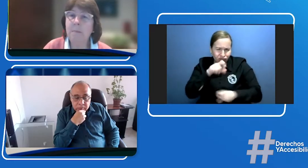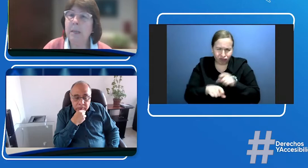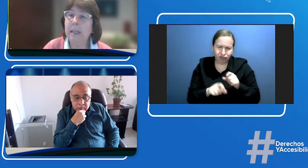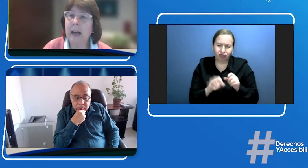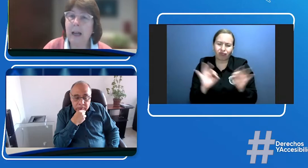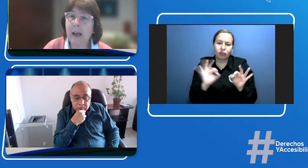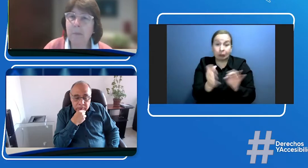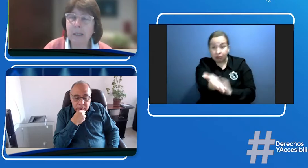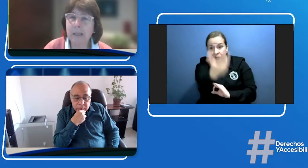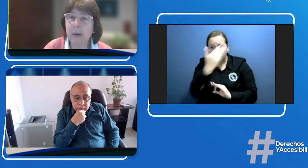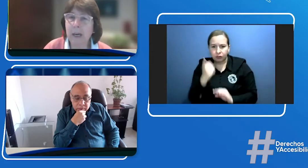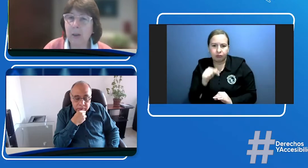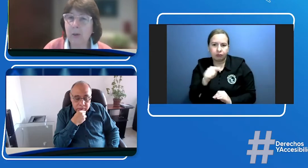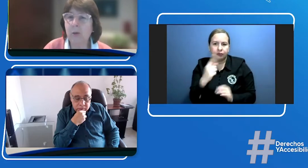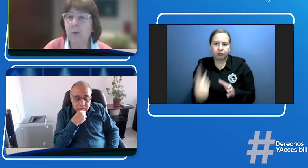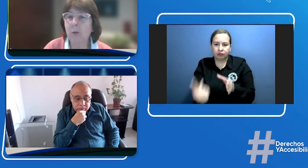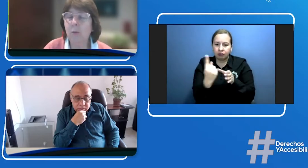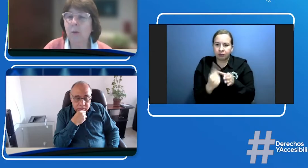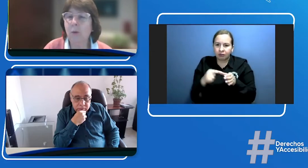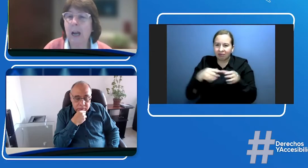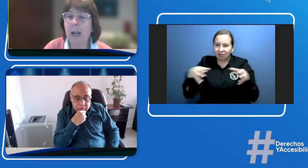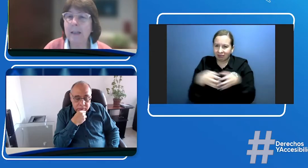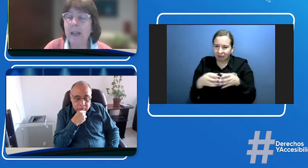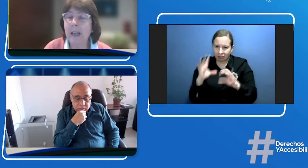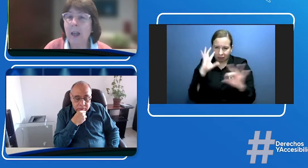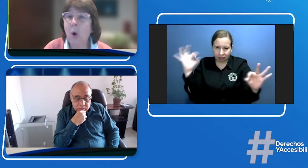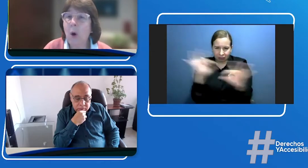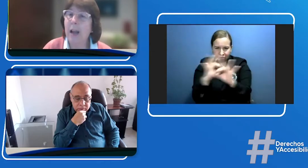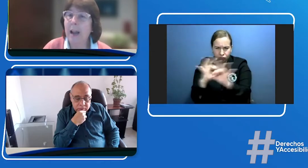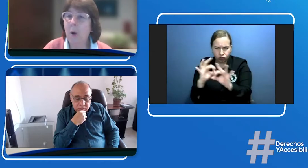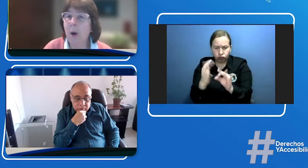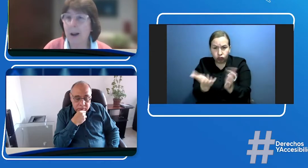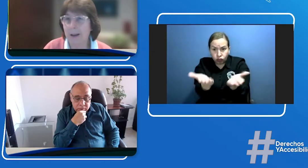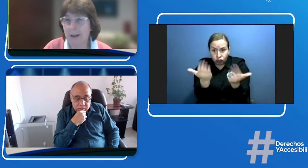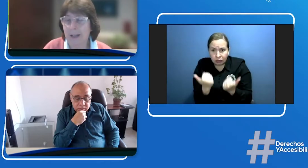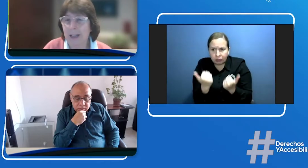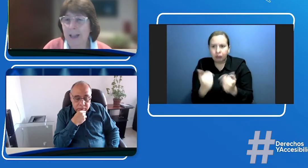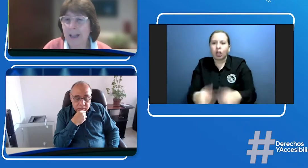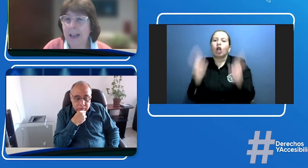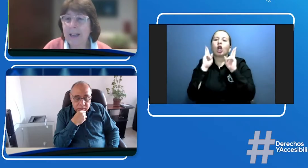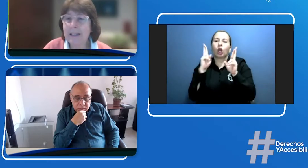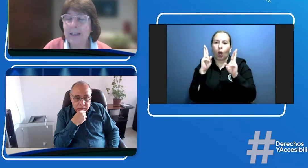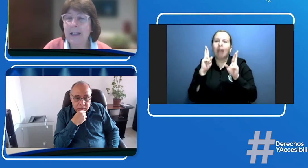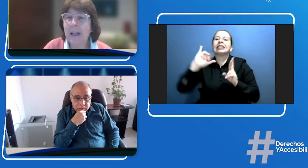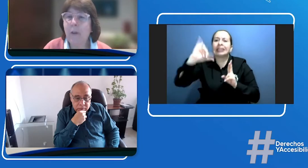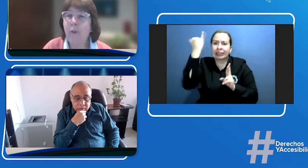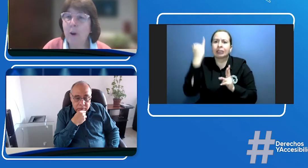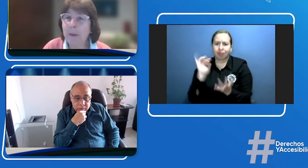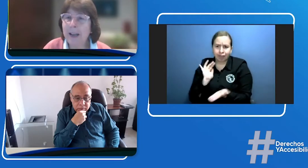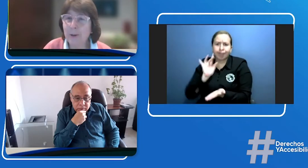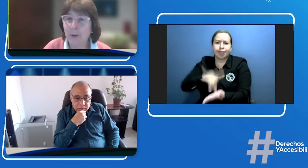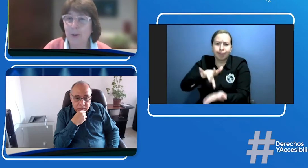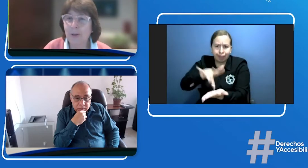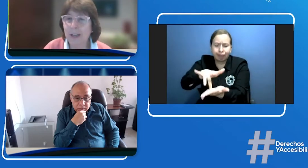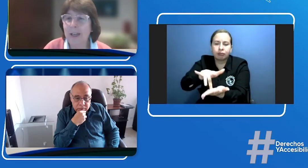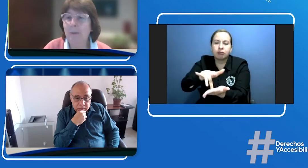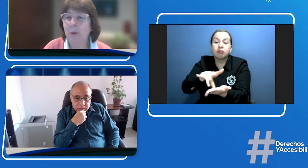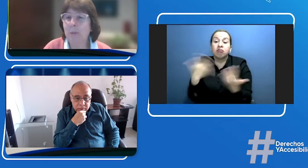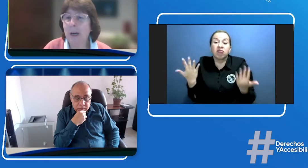invitada a participar en esos grupos vocales ojalá lo haga es es la forma que nosotros tenemos para